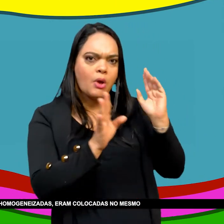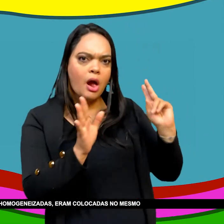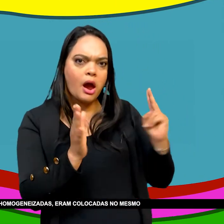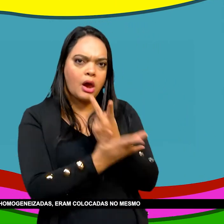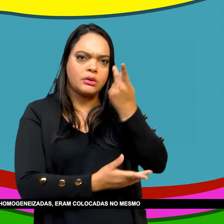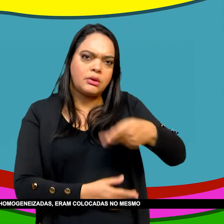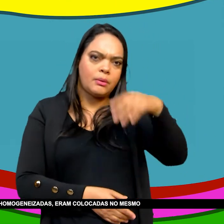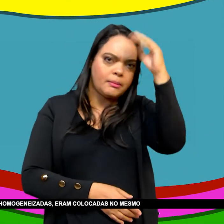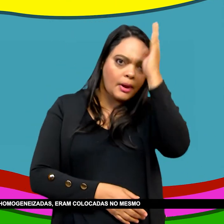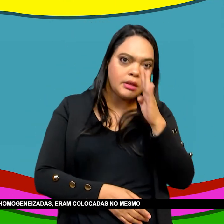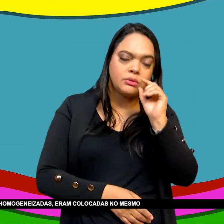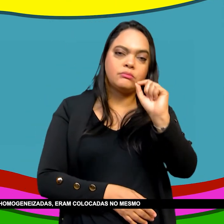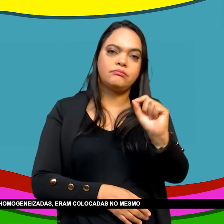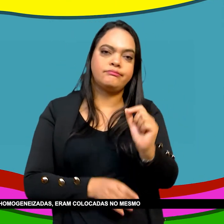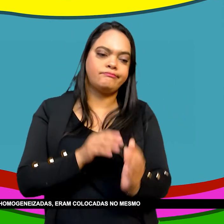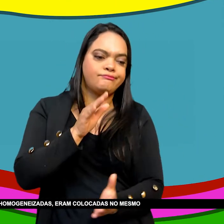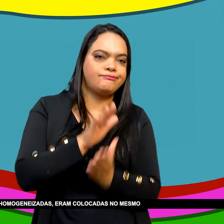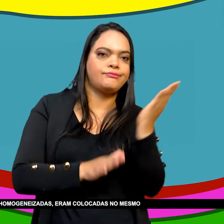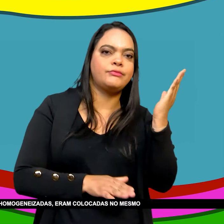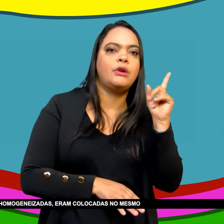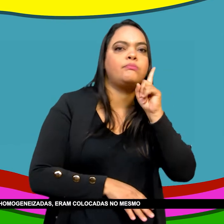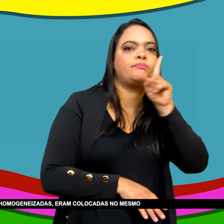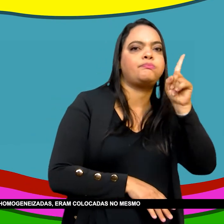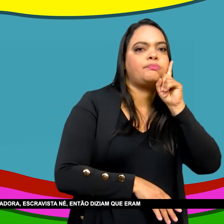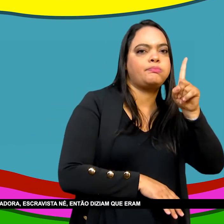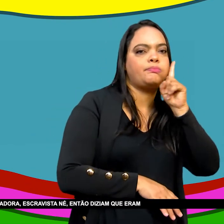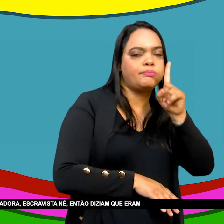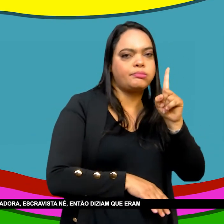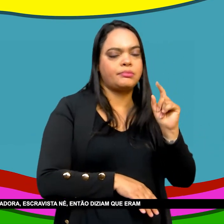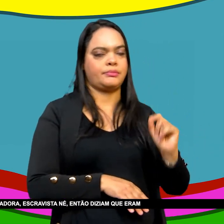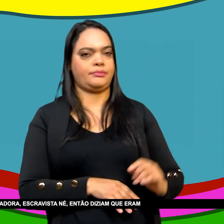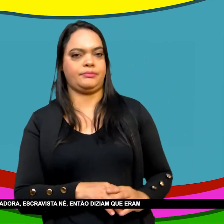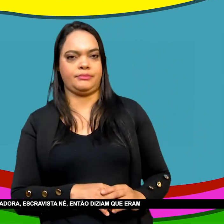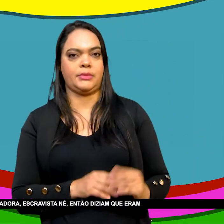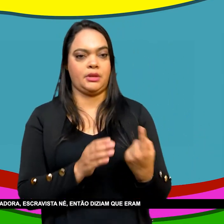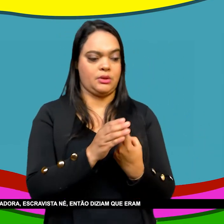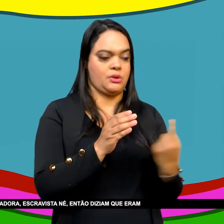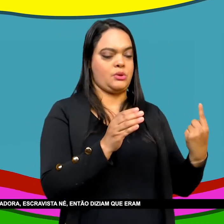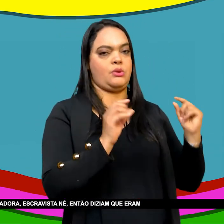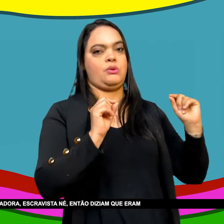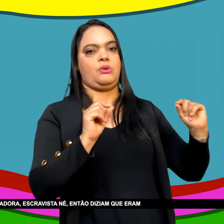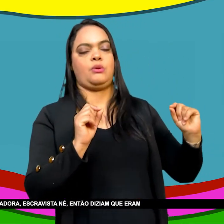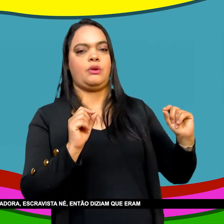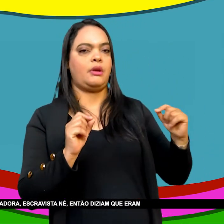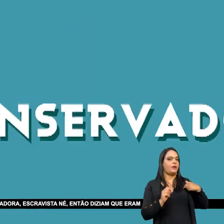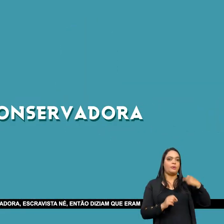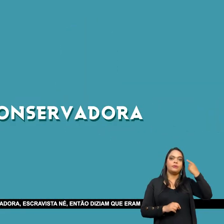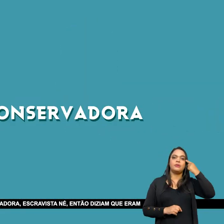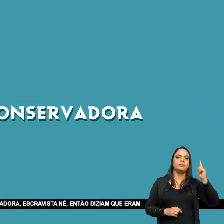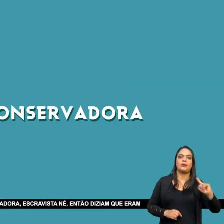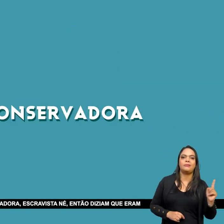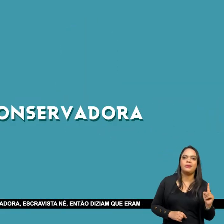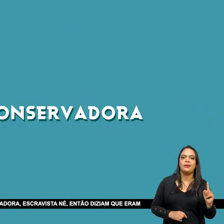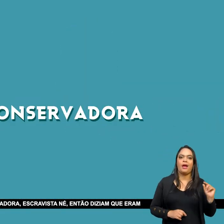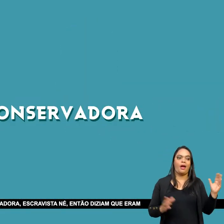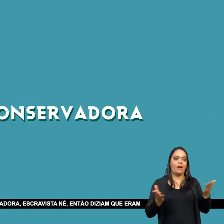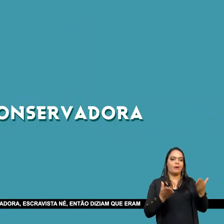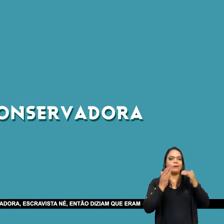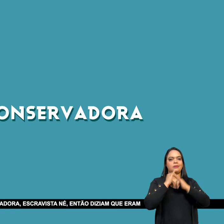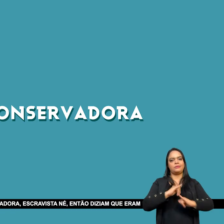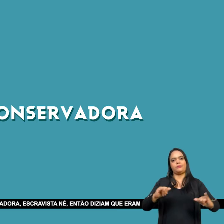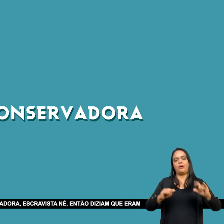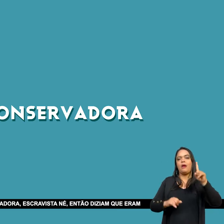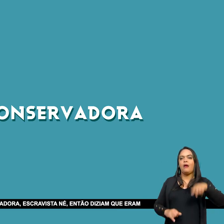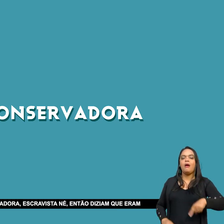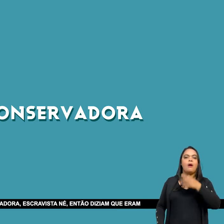Homogeneizadas Eram colocadas no mesmo balaio Pela reação contra elas Pela reação conservadora